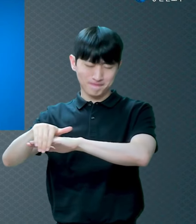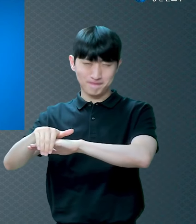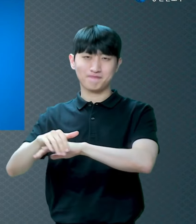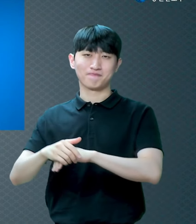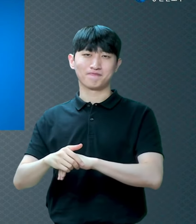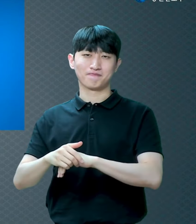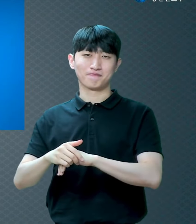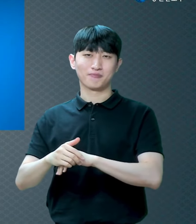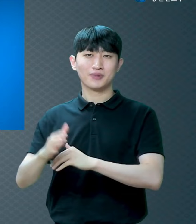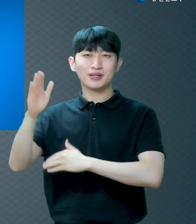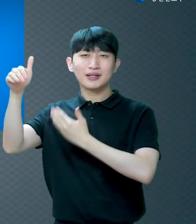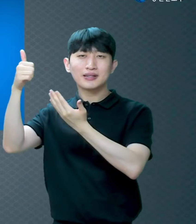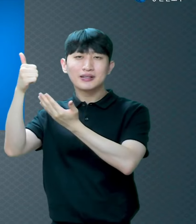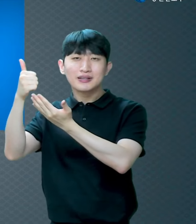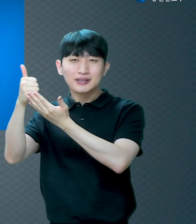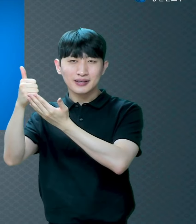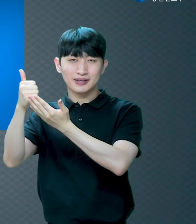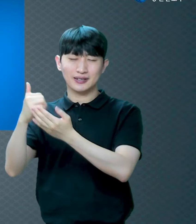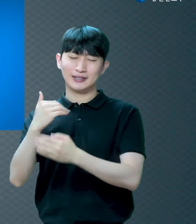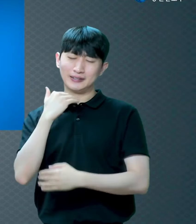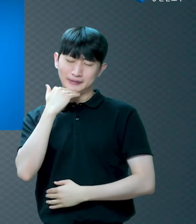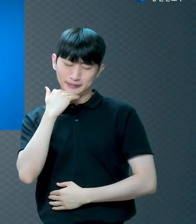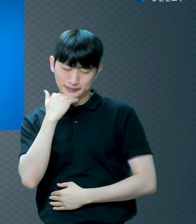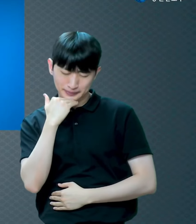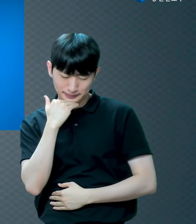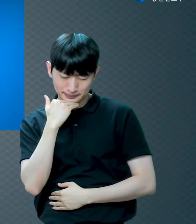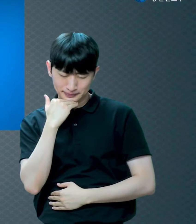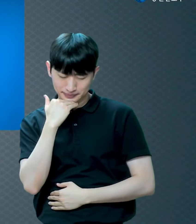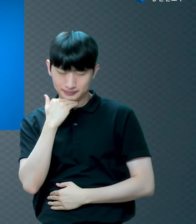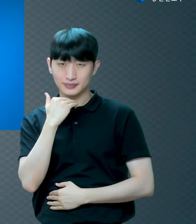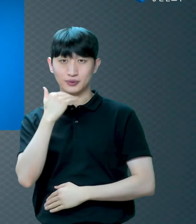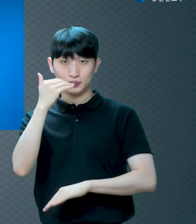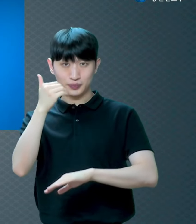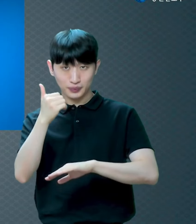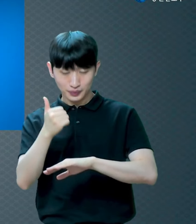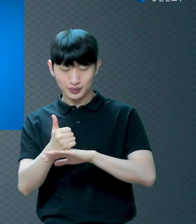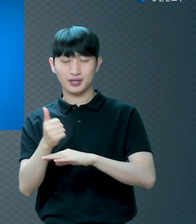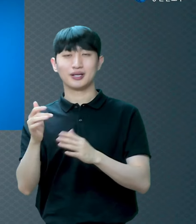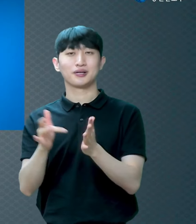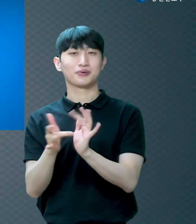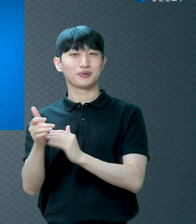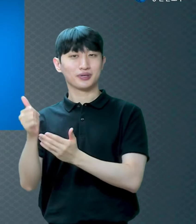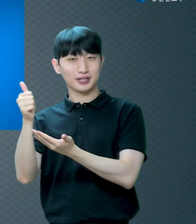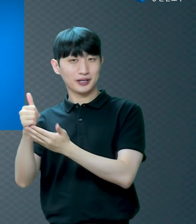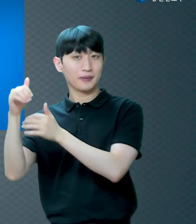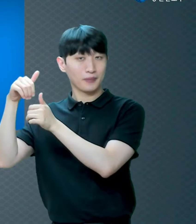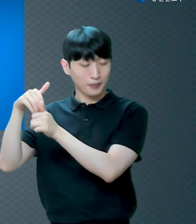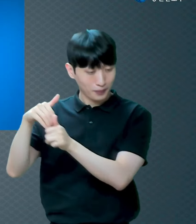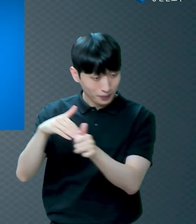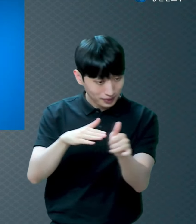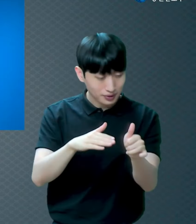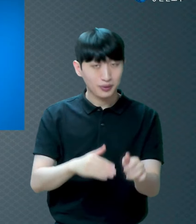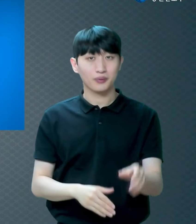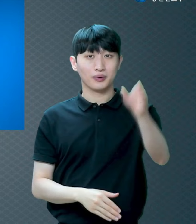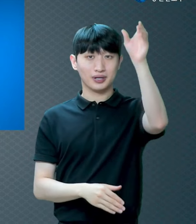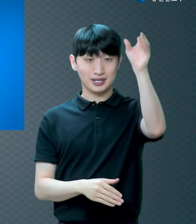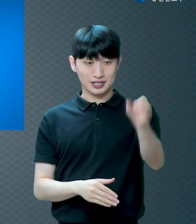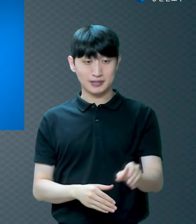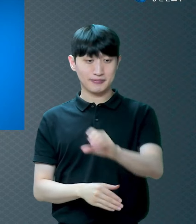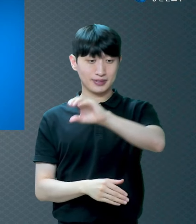기다리셨어요 그리고 예수님 보내셨어요 십자가에서 죽으셨어요